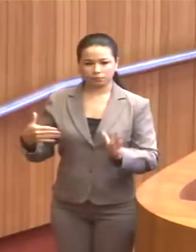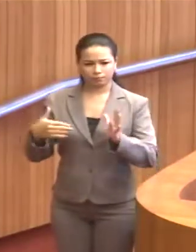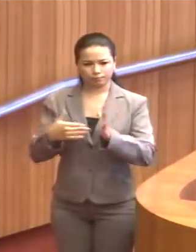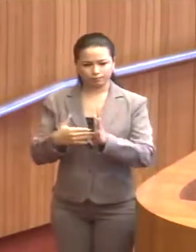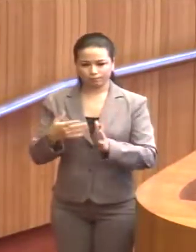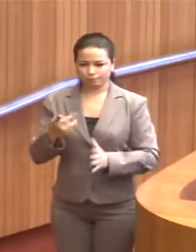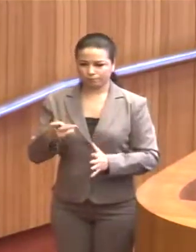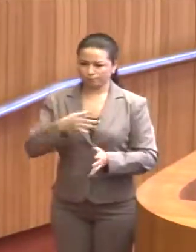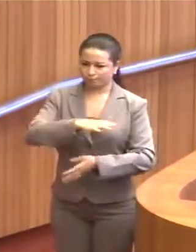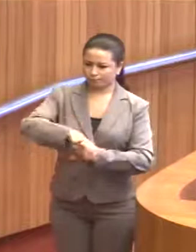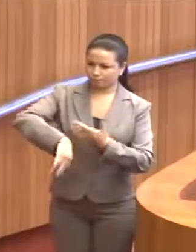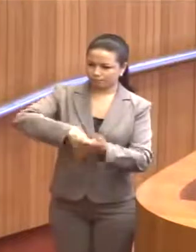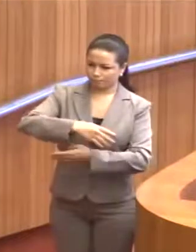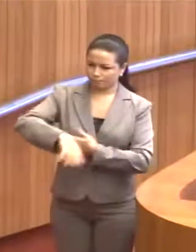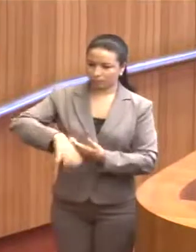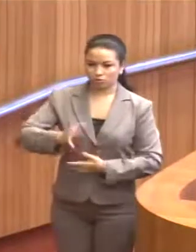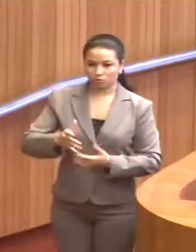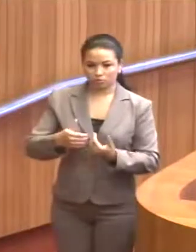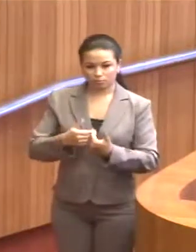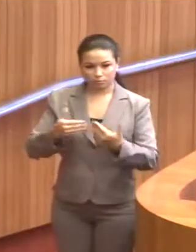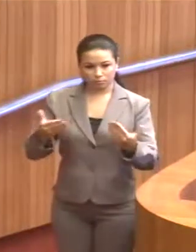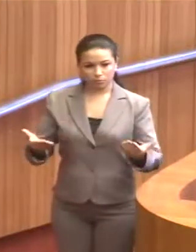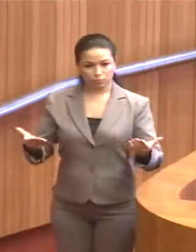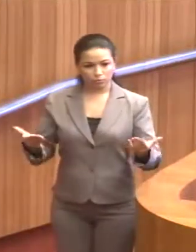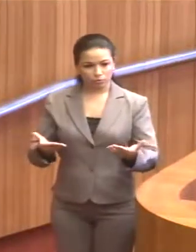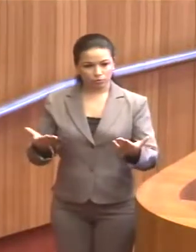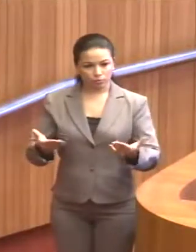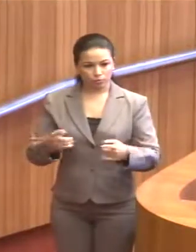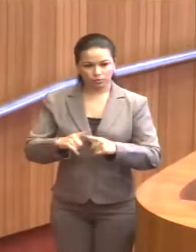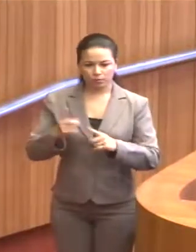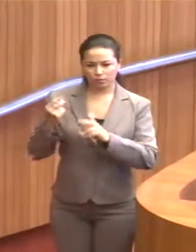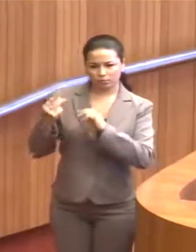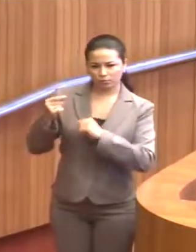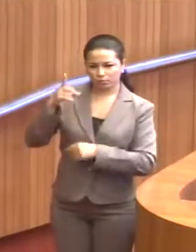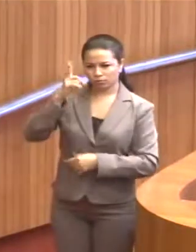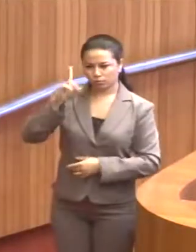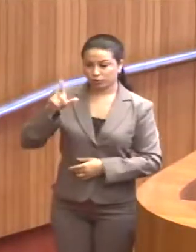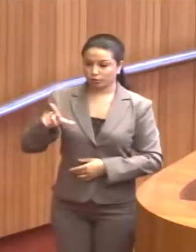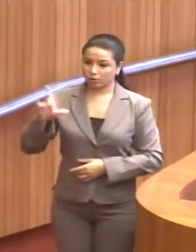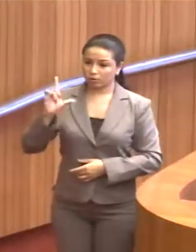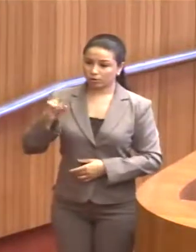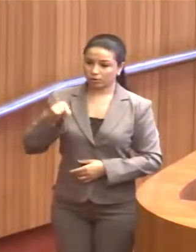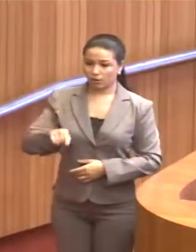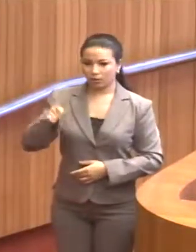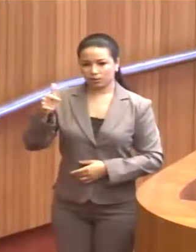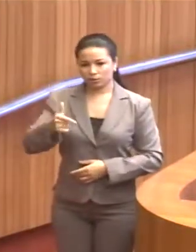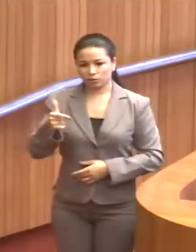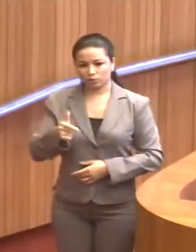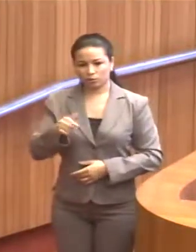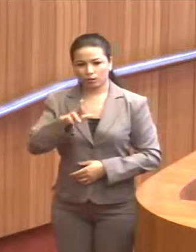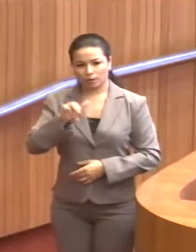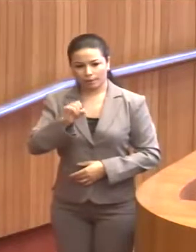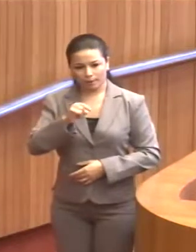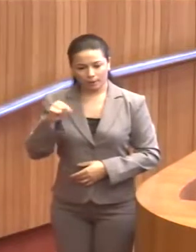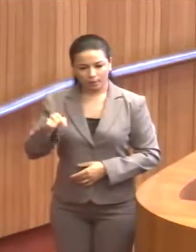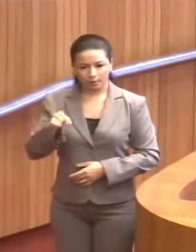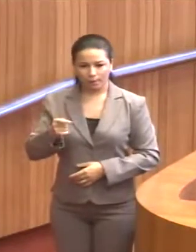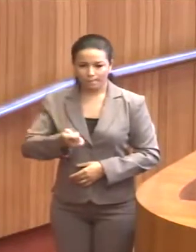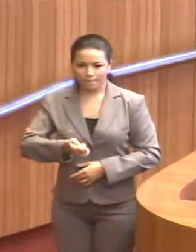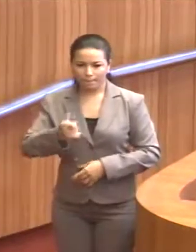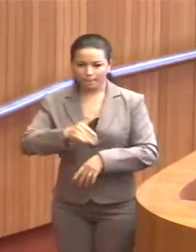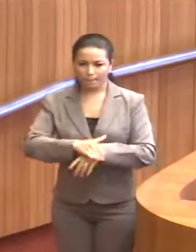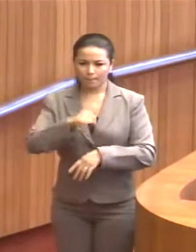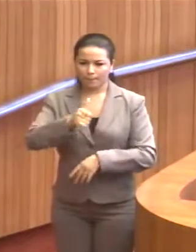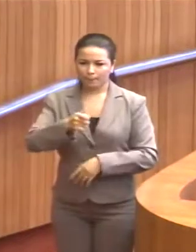a esse caos que se iniciou não hoje, mas já há alguns dias atrás, como nós sabemos que essa é a segunda rebelião, em pouco